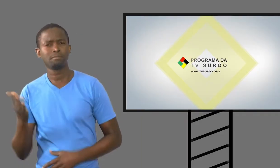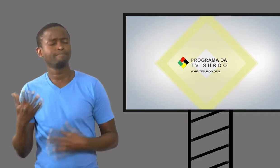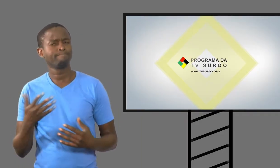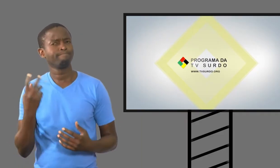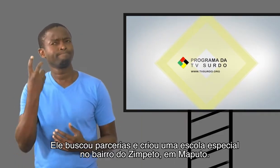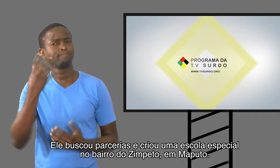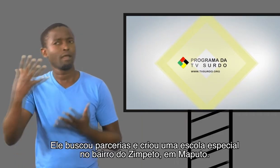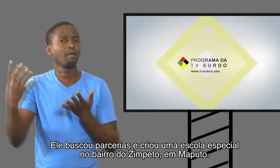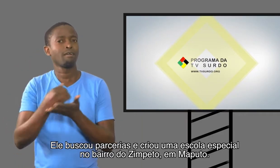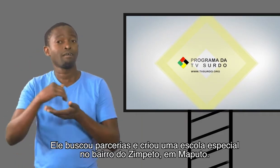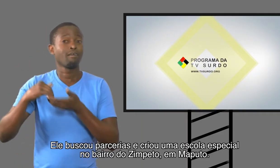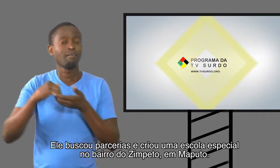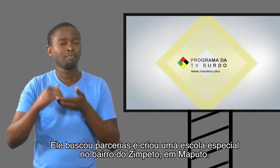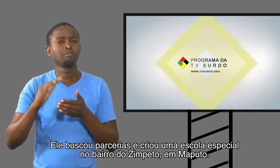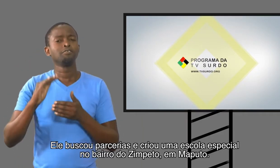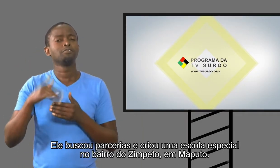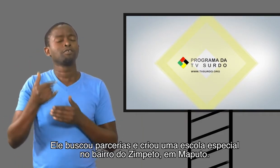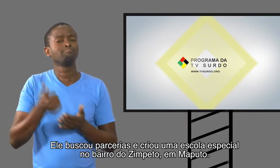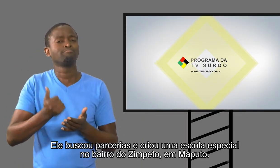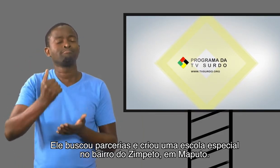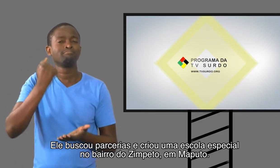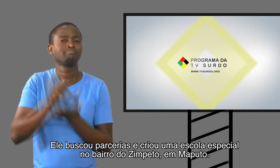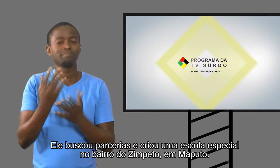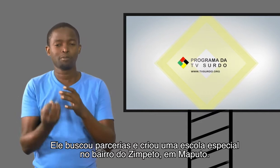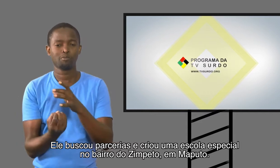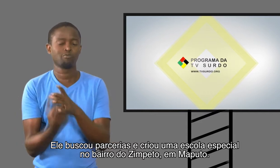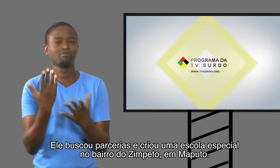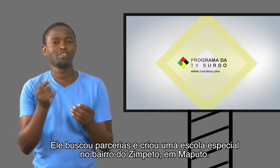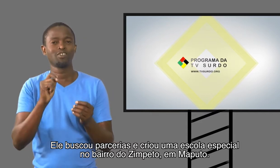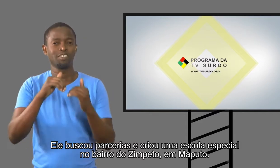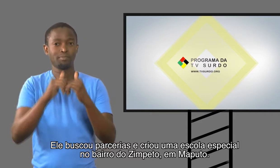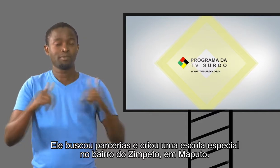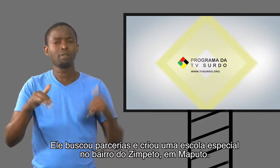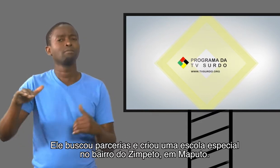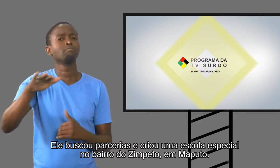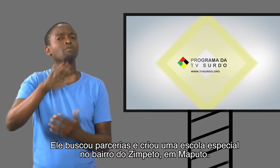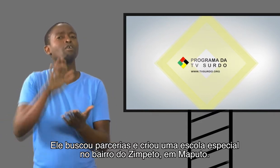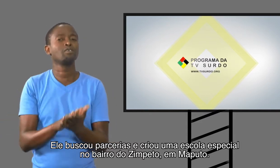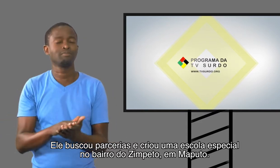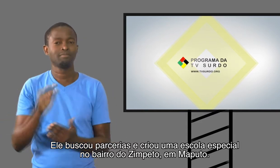Ele buscou parcerias e criou uma escola especial no bairro do Zimpeto, em Imaputo.